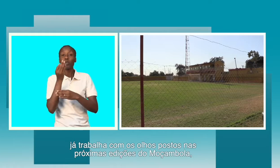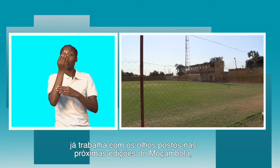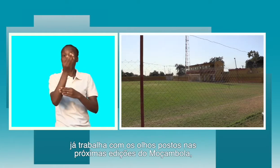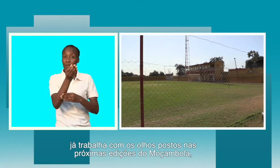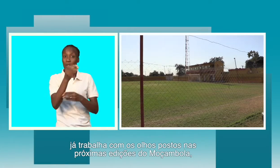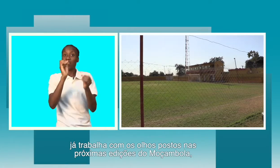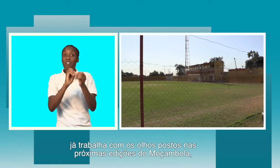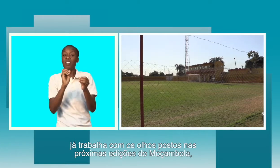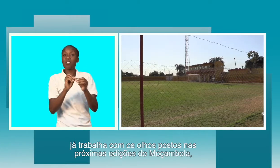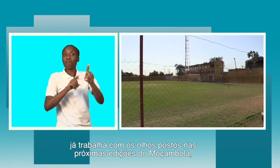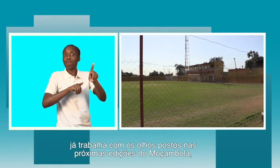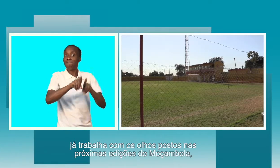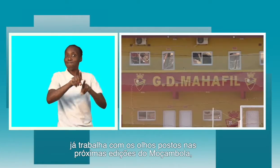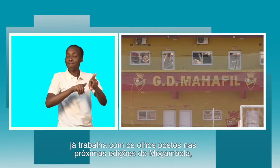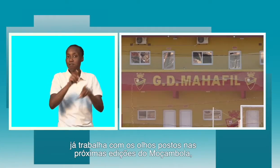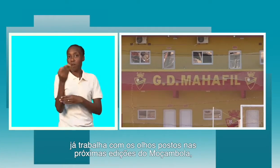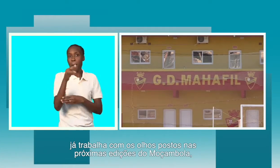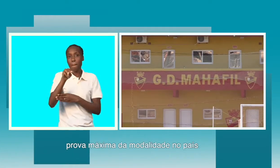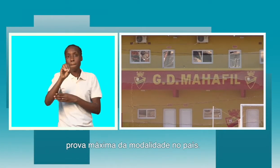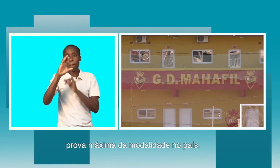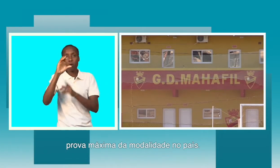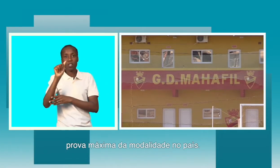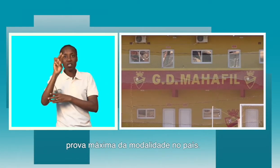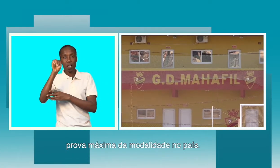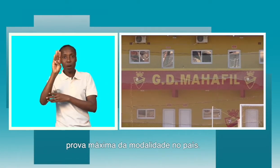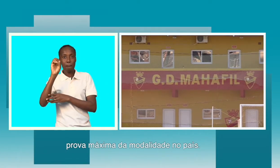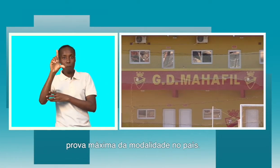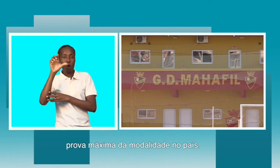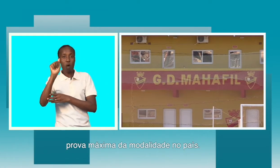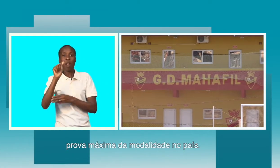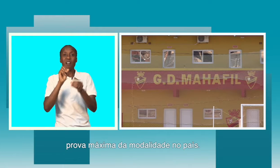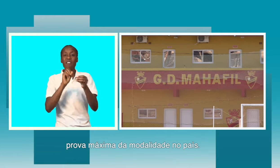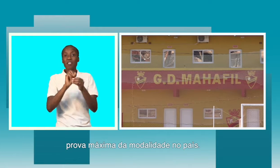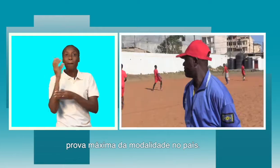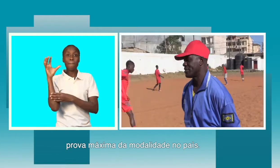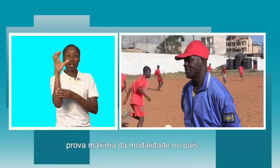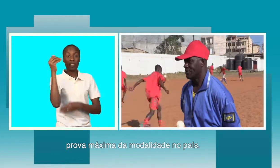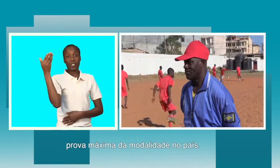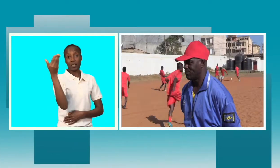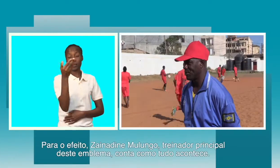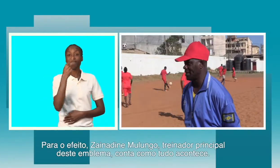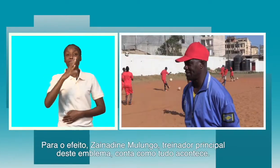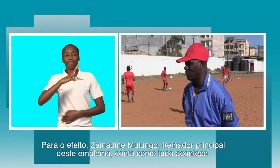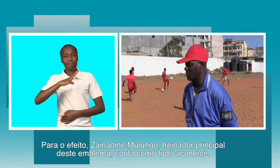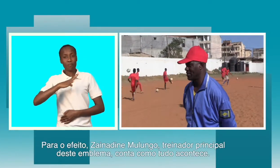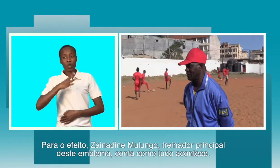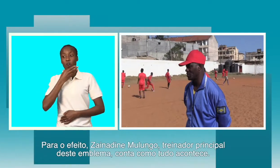próximas edições de Moçambola, prova máxima da modalidade no país. Para o efeito, Zé Nadine